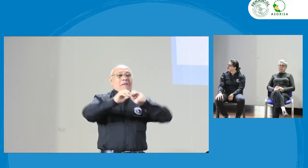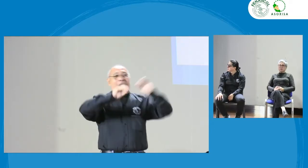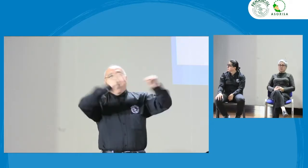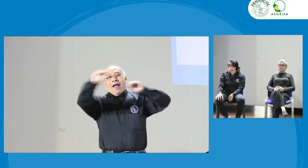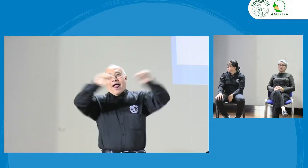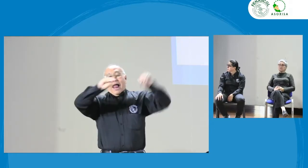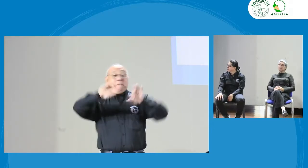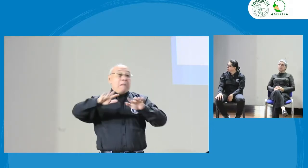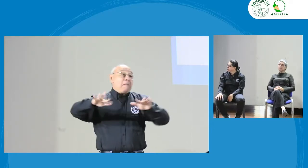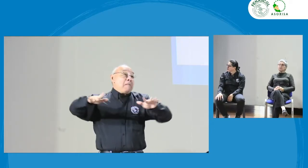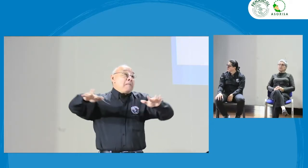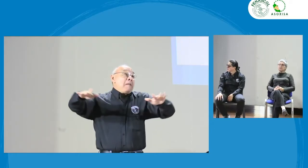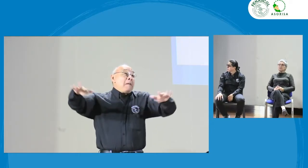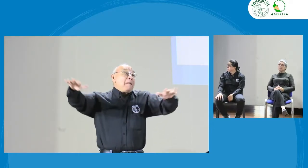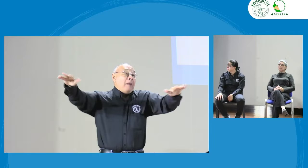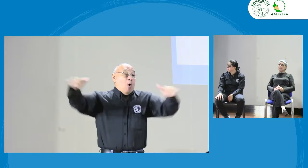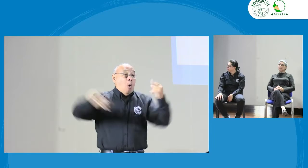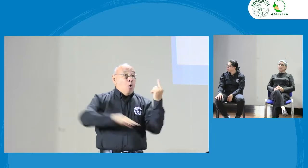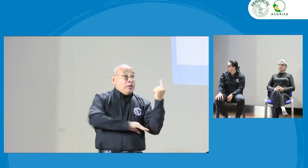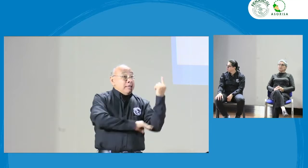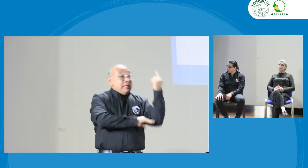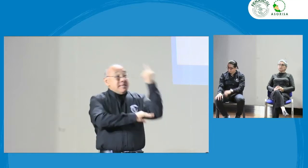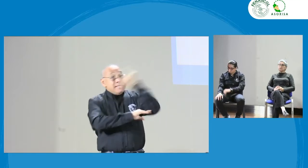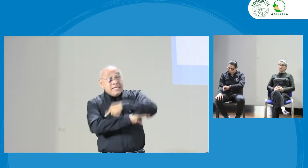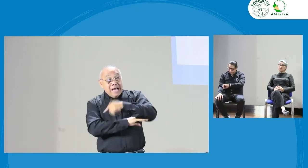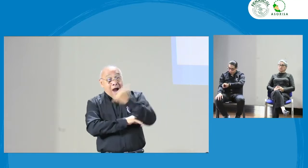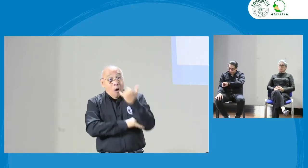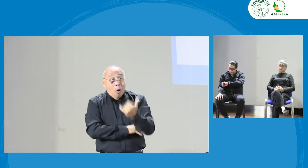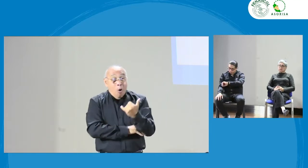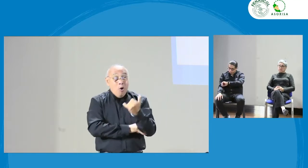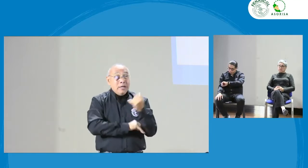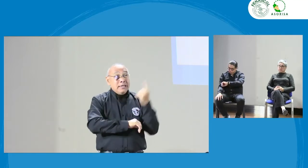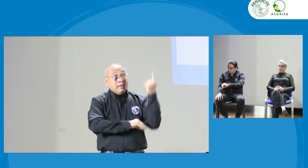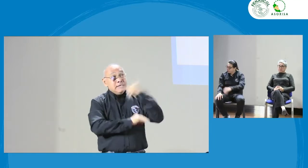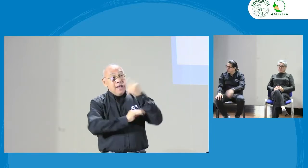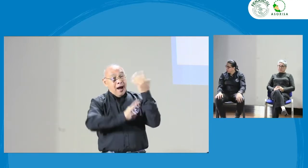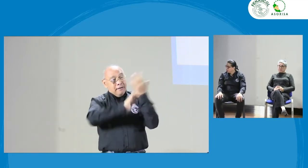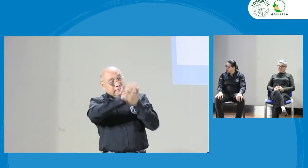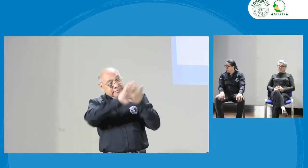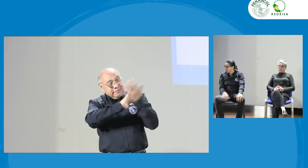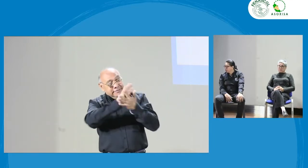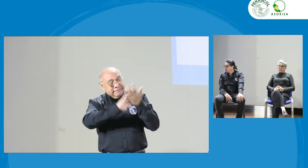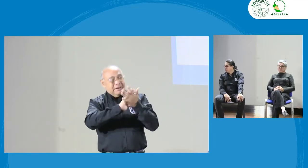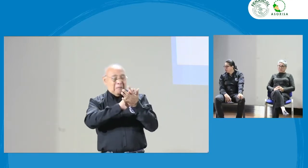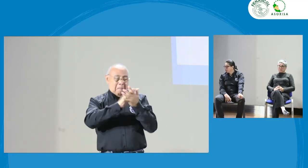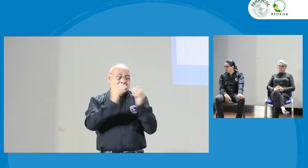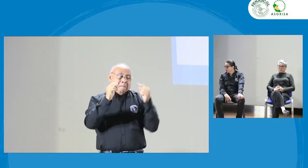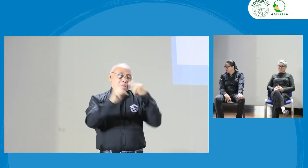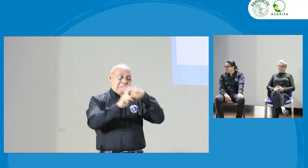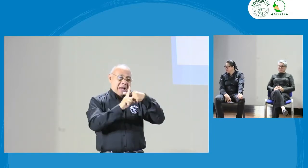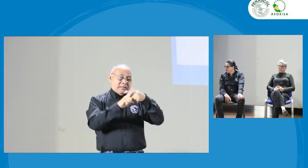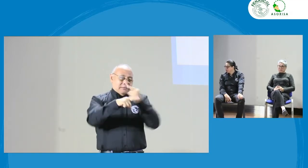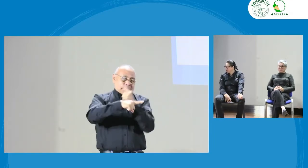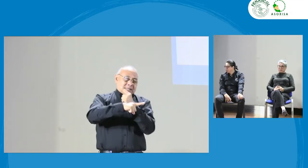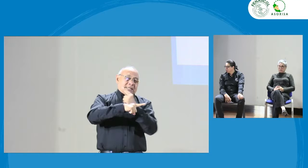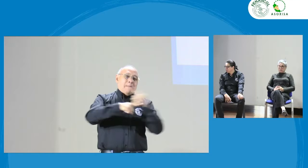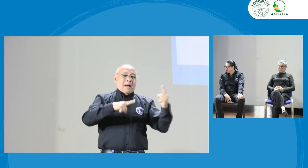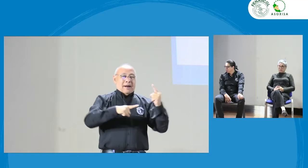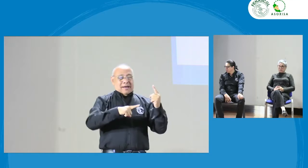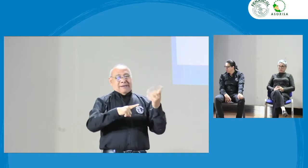nacional. de nacional. Entonces, es importante más aplicar este mensaje y recordarle a todos que estamos en las